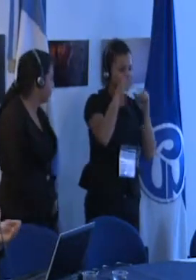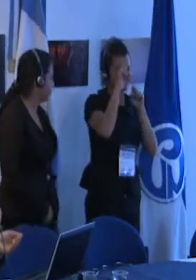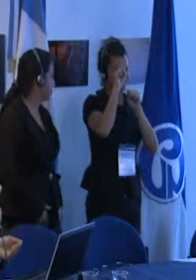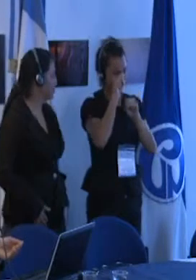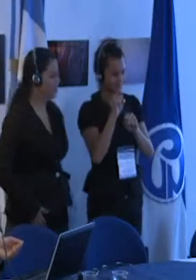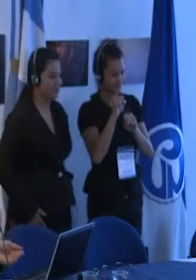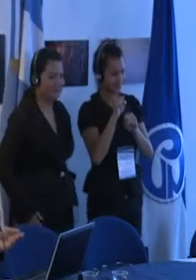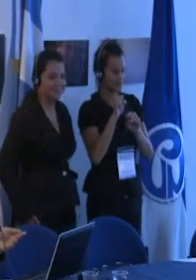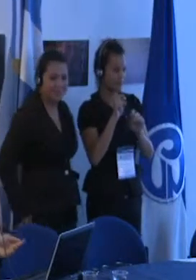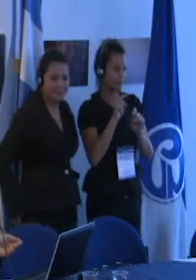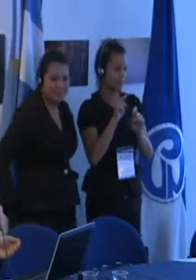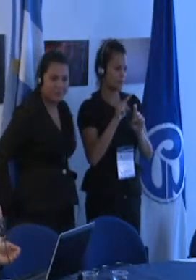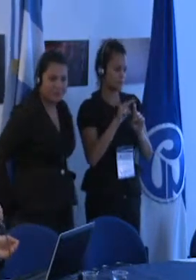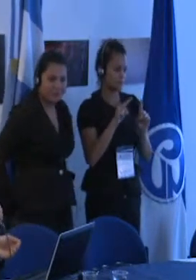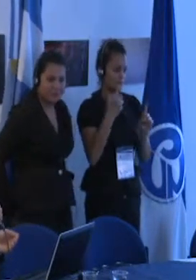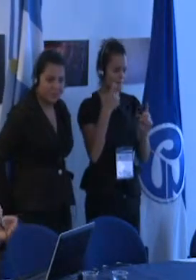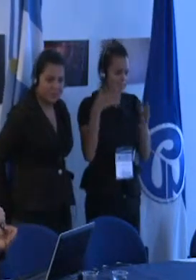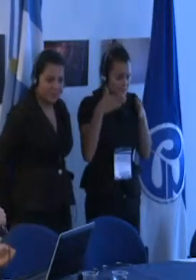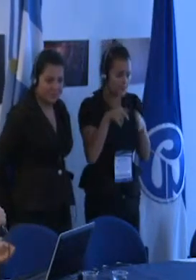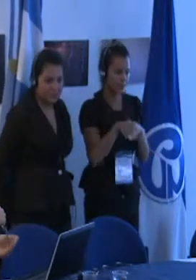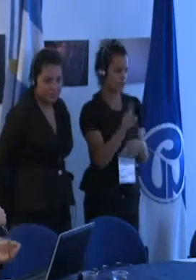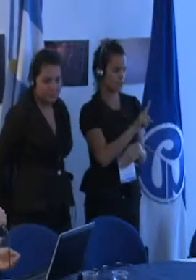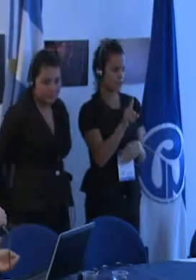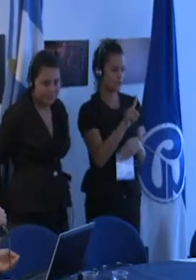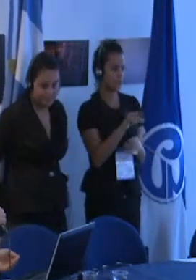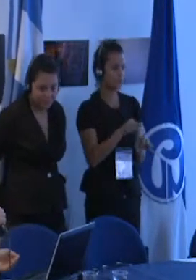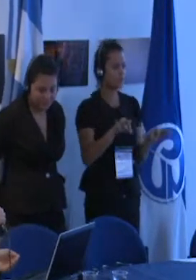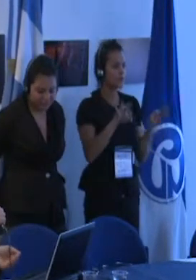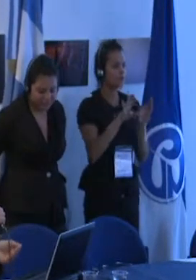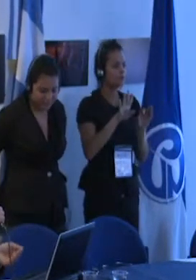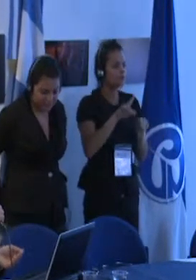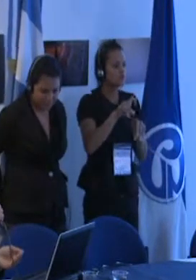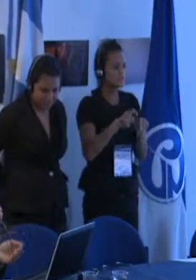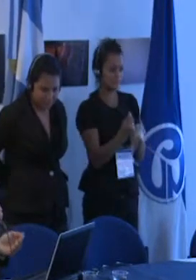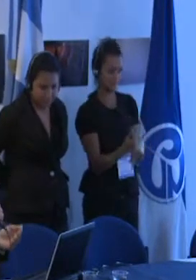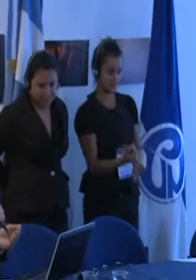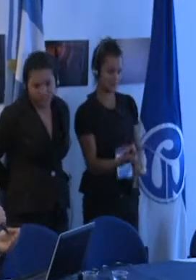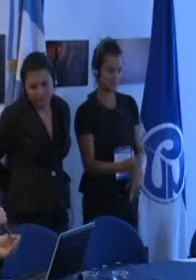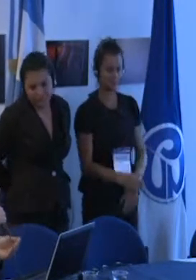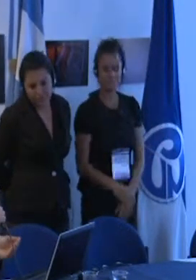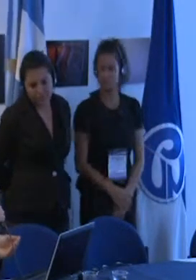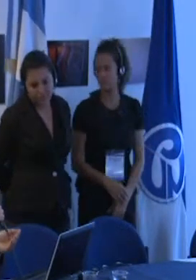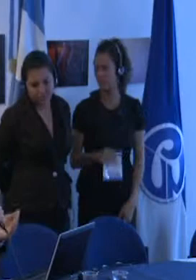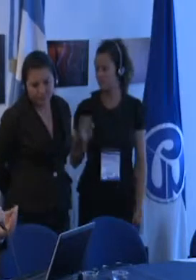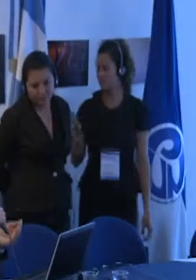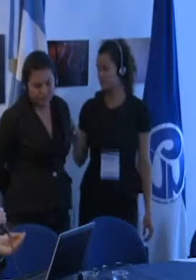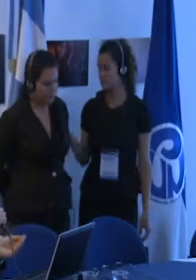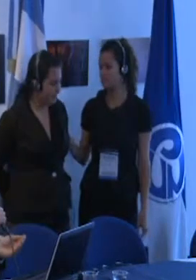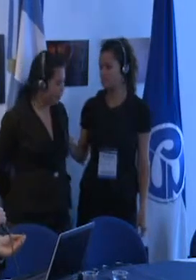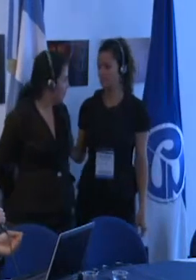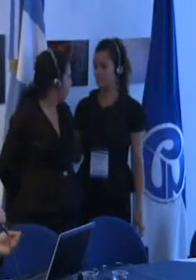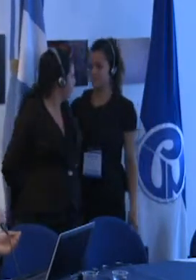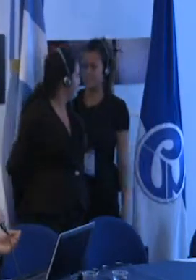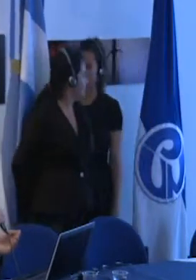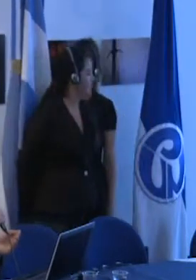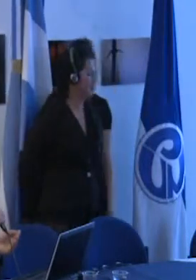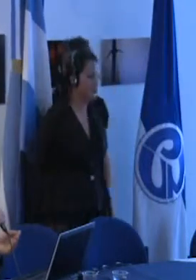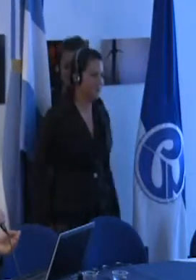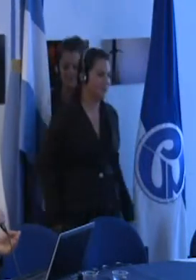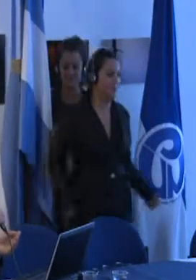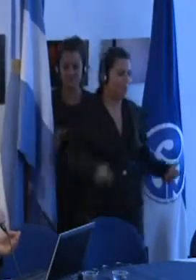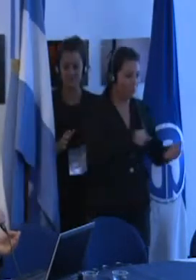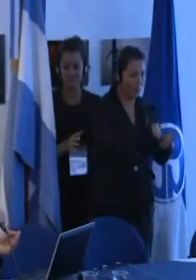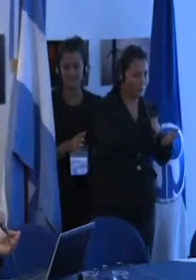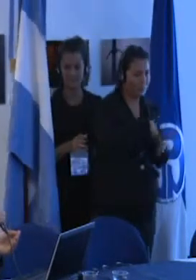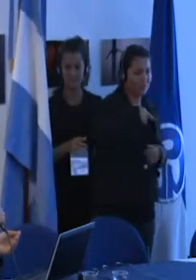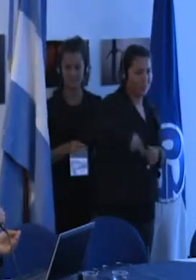pertinente lo pertinente es la necesidad particular y por lo tanto debemos en la